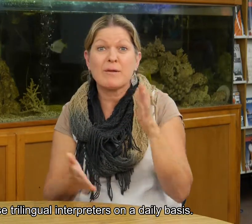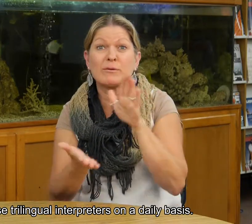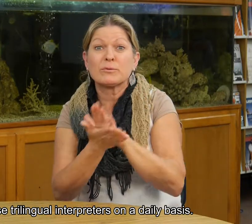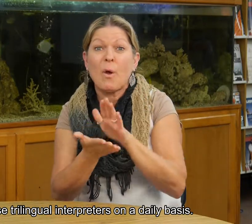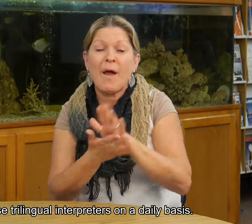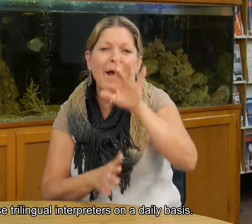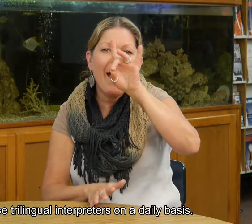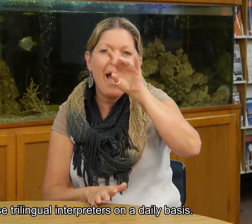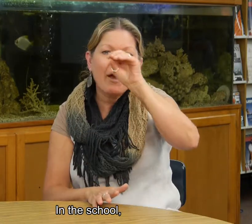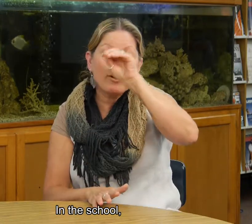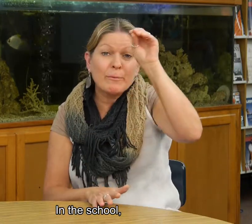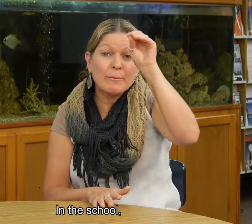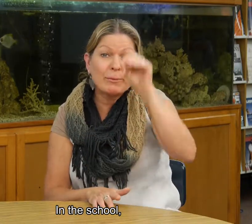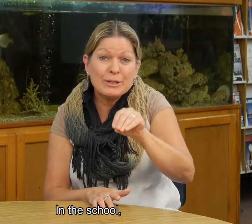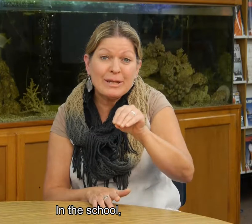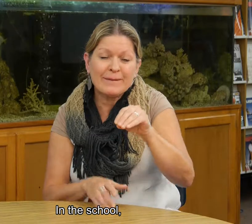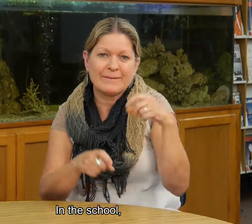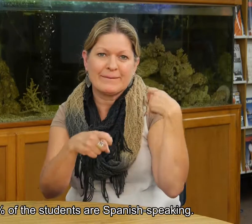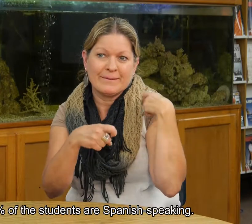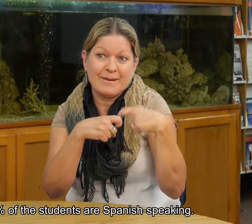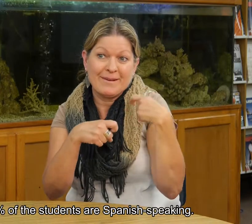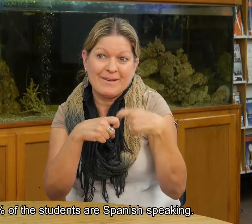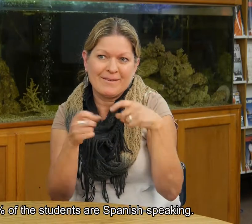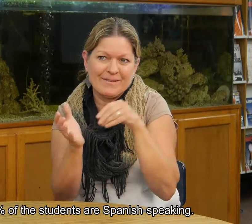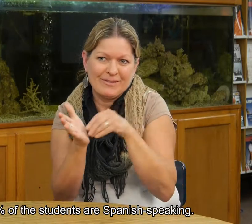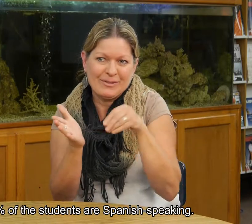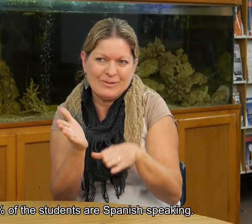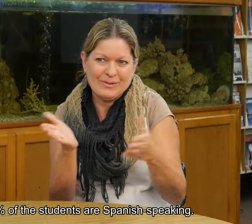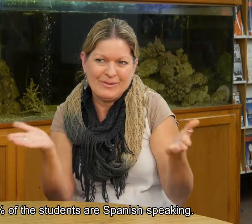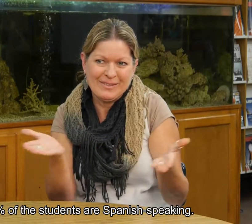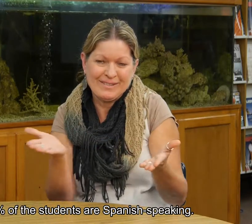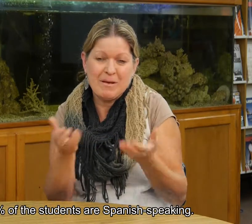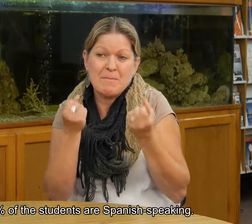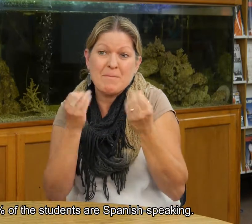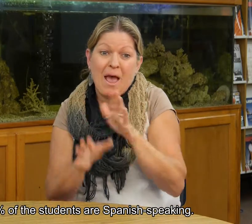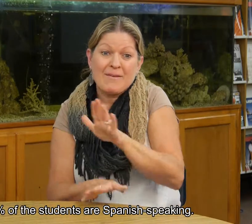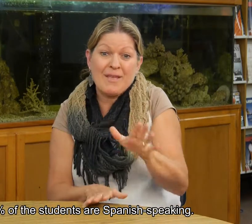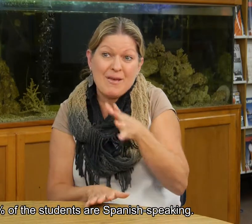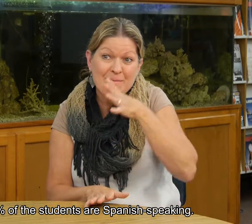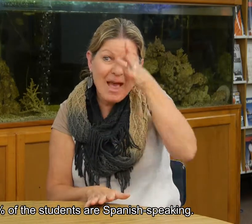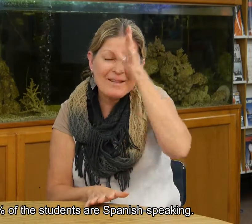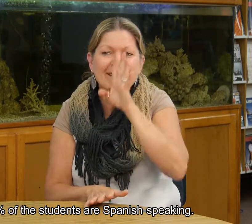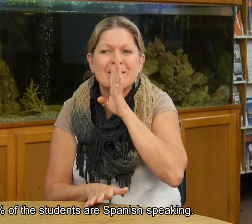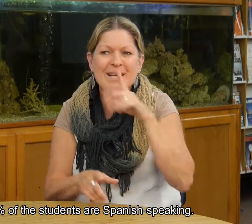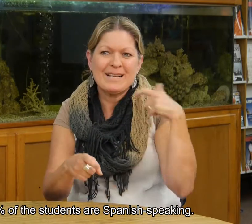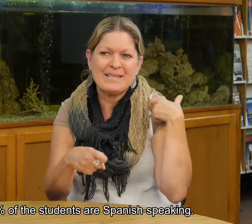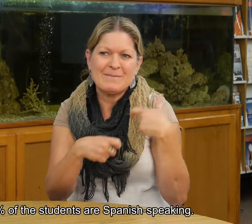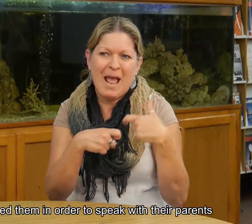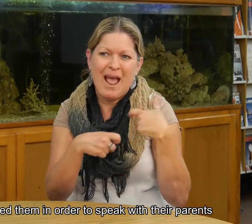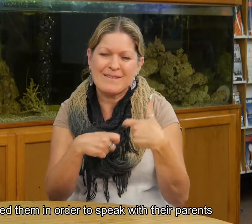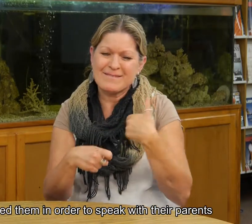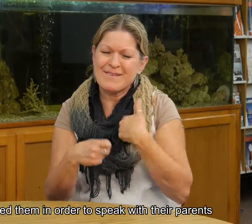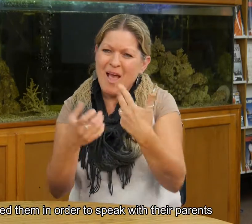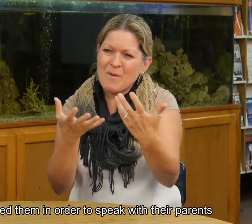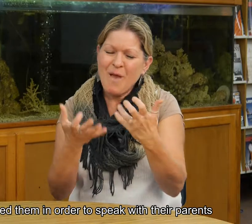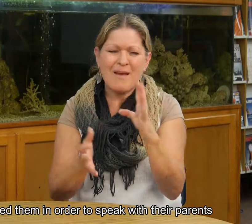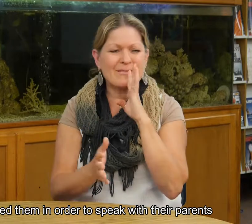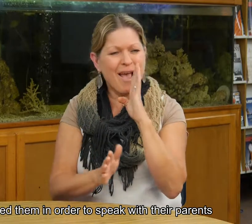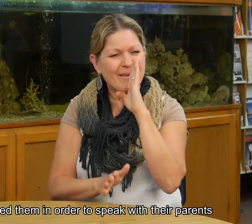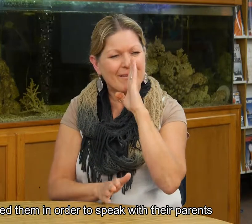trilingües. Porque en la escuela, el 80% de los estudiantes son de habla hispana, o los necesito. Los necesito para hablar